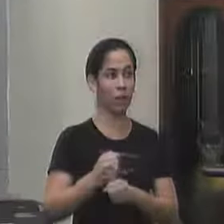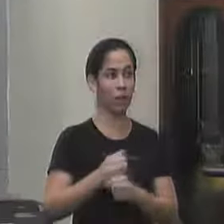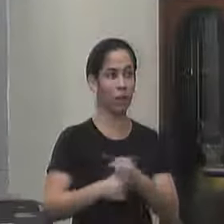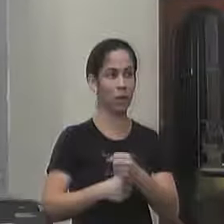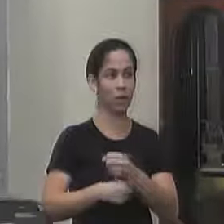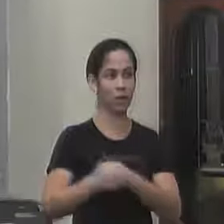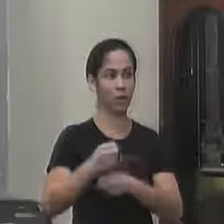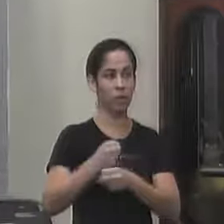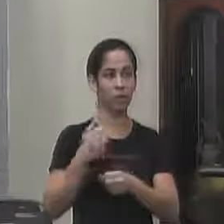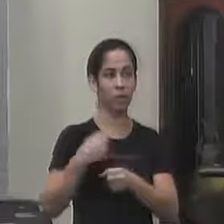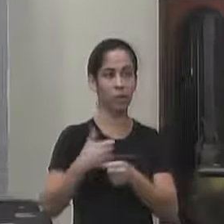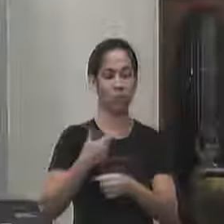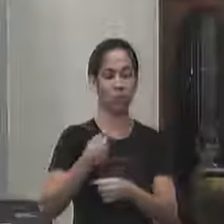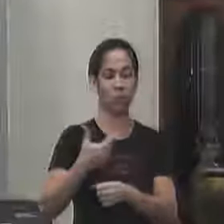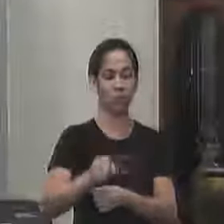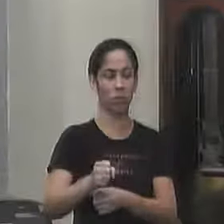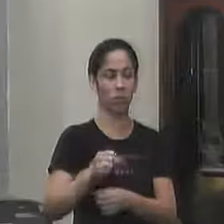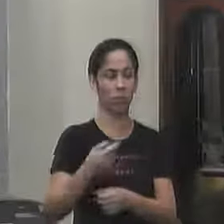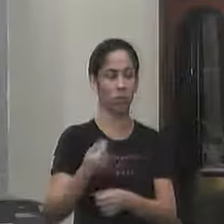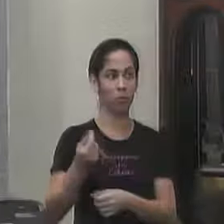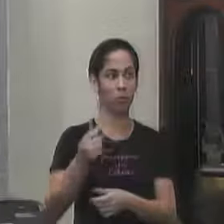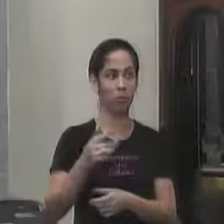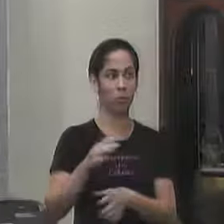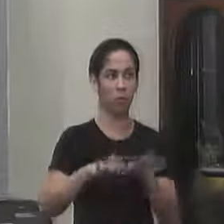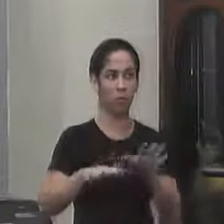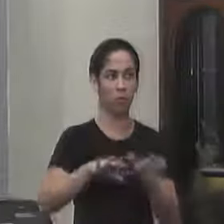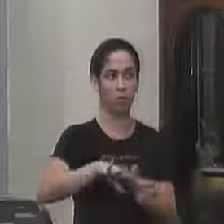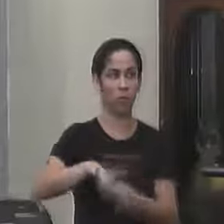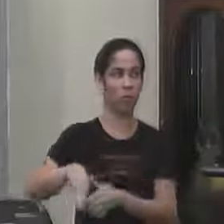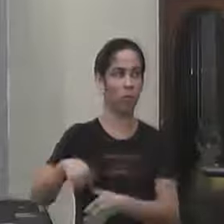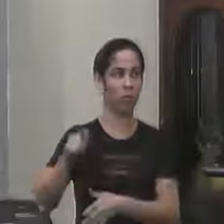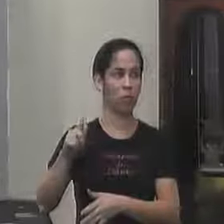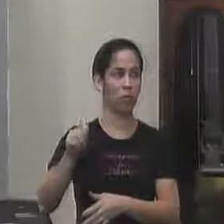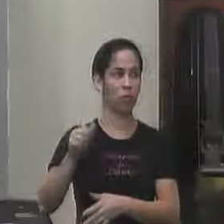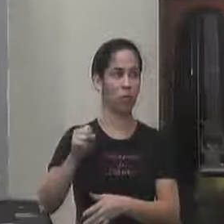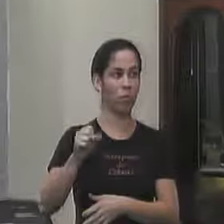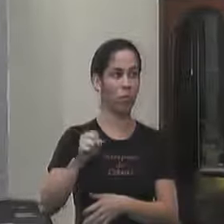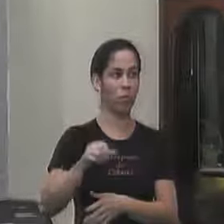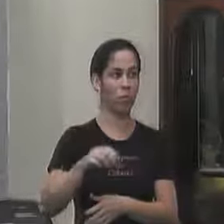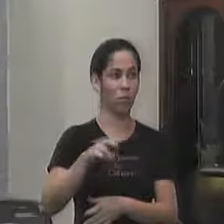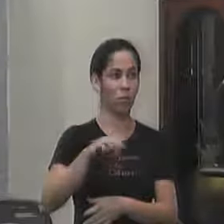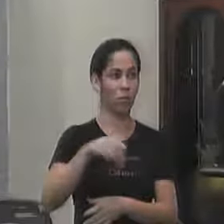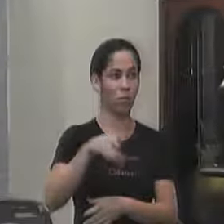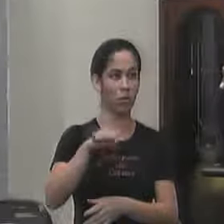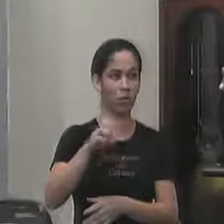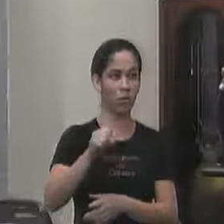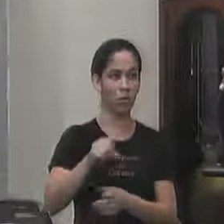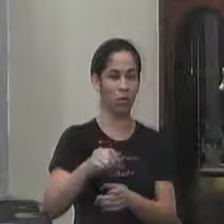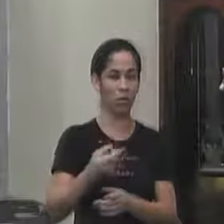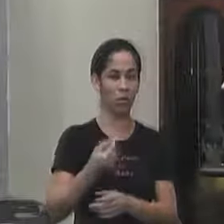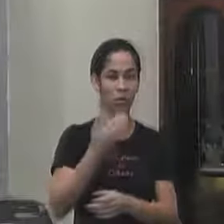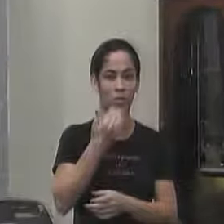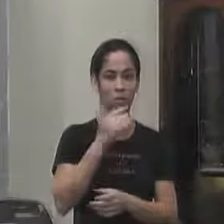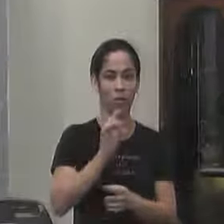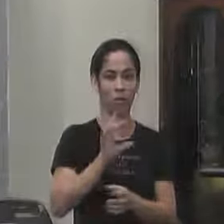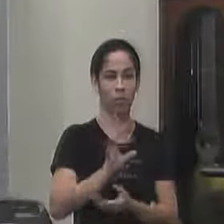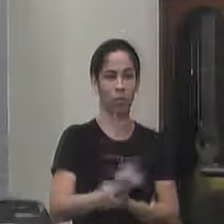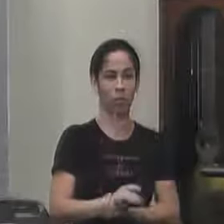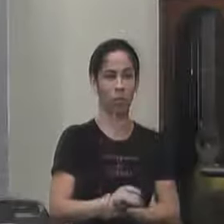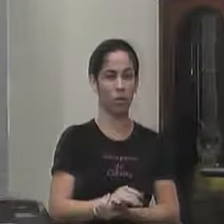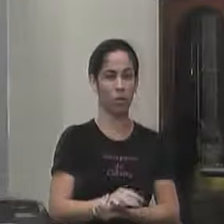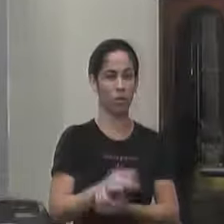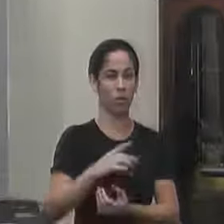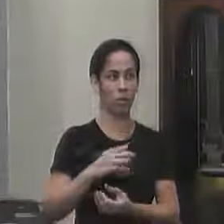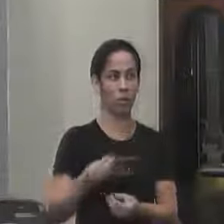2018 nós gastamos tirando o gás nós gastamos 5 milhões e 500 com a merenda e nós